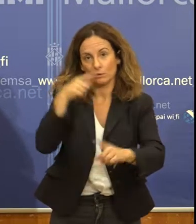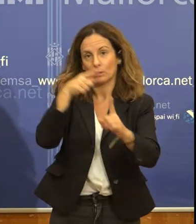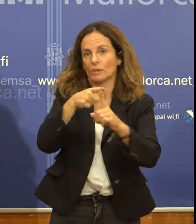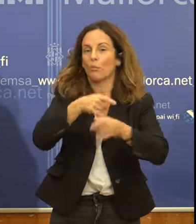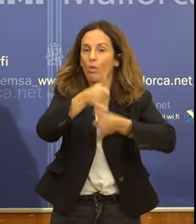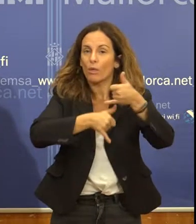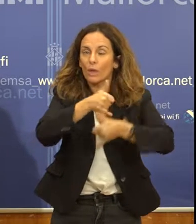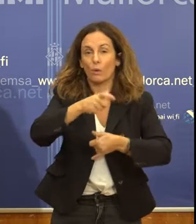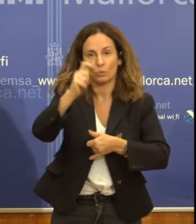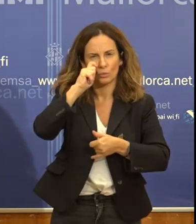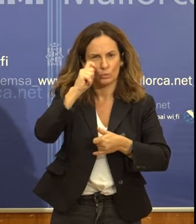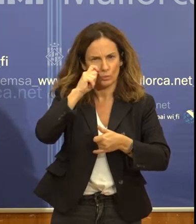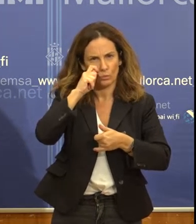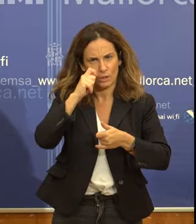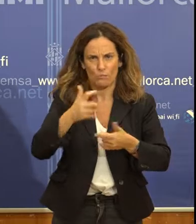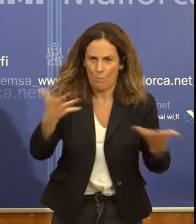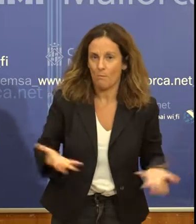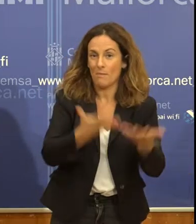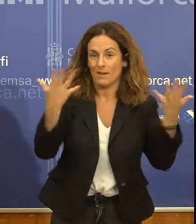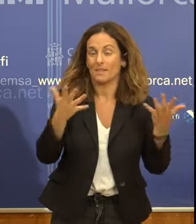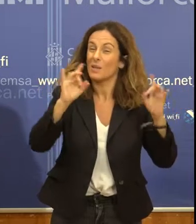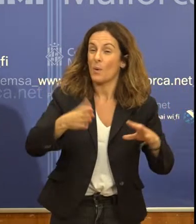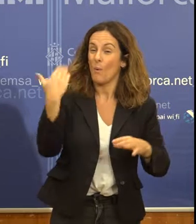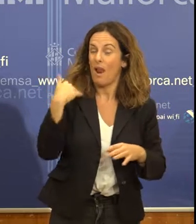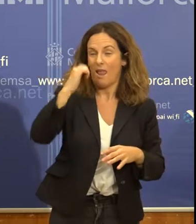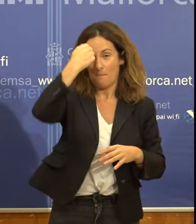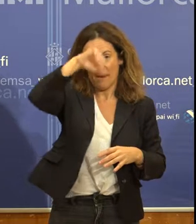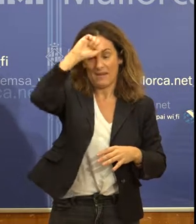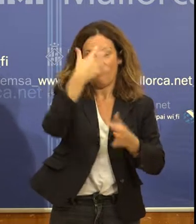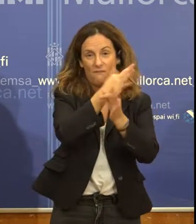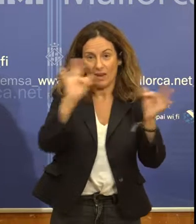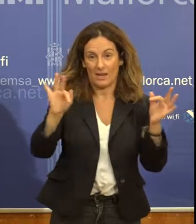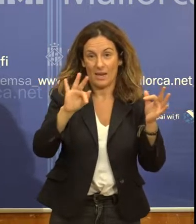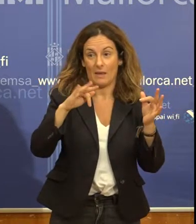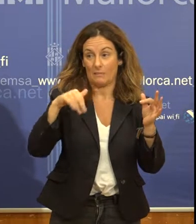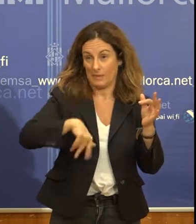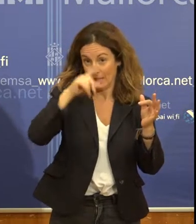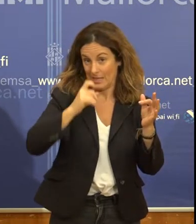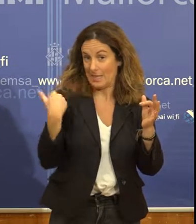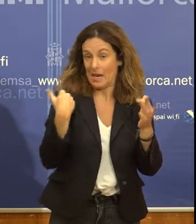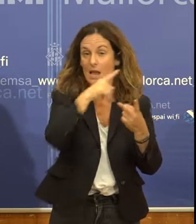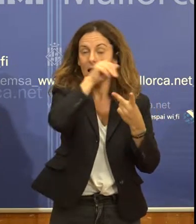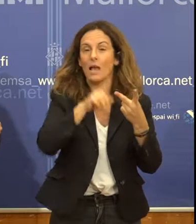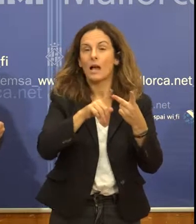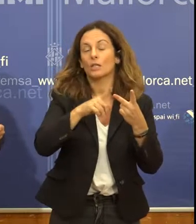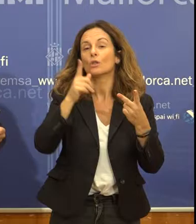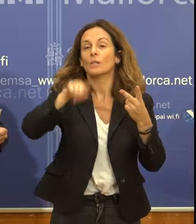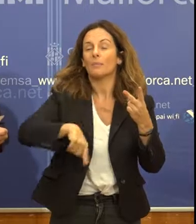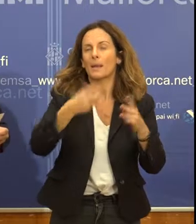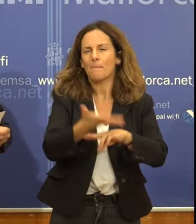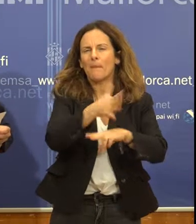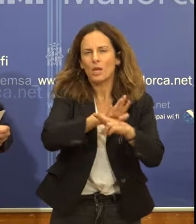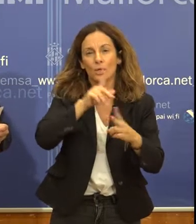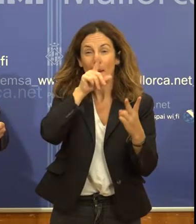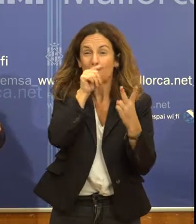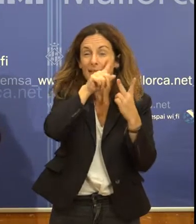com es va poder veure així també a Berlín, any, la natura, amb l'exemple que ja he parlat de Mallorca Birding, però també la